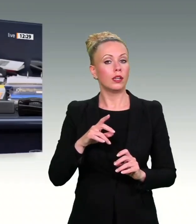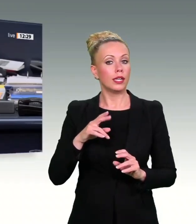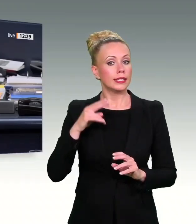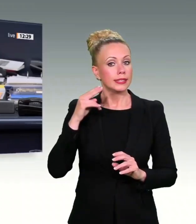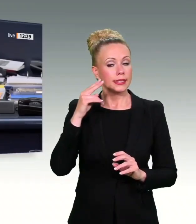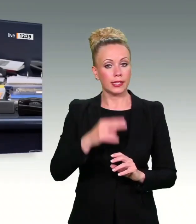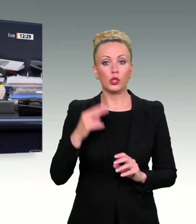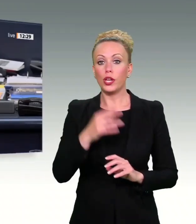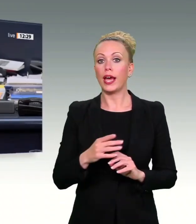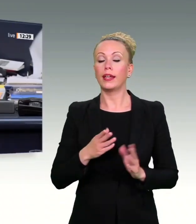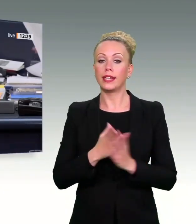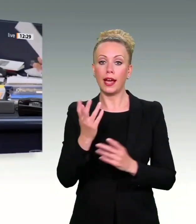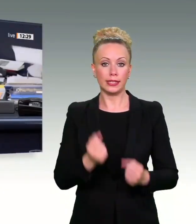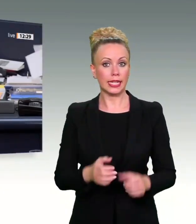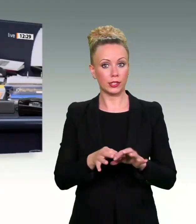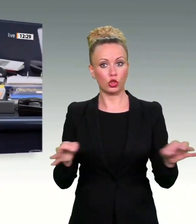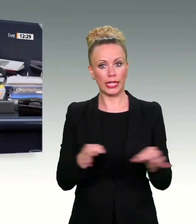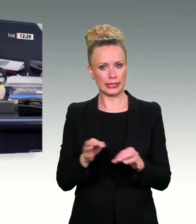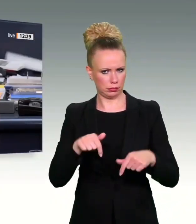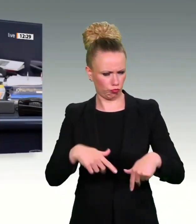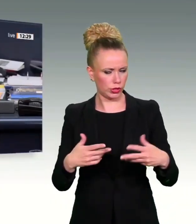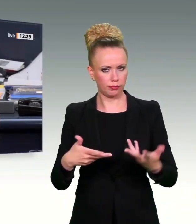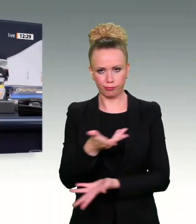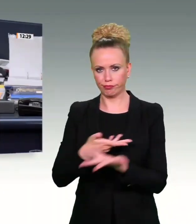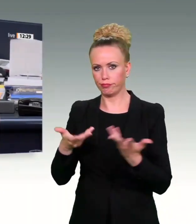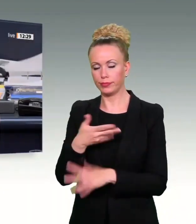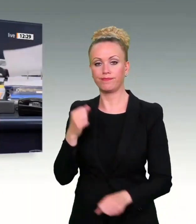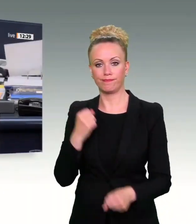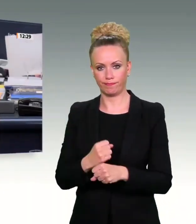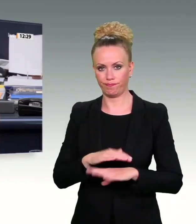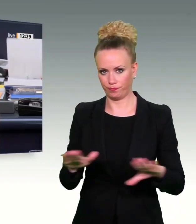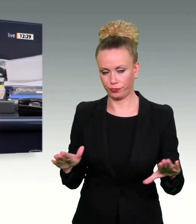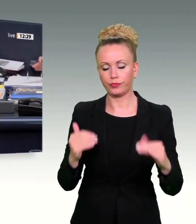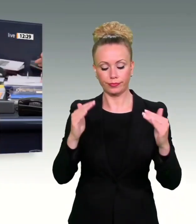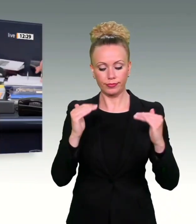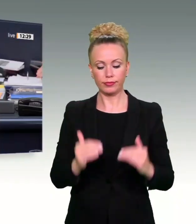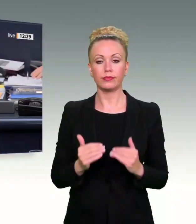Und ich rufe den Tagungsordnungspunkt 8 auf.